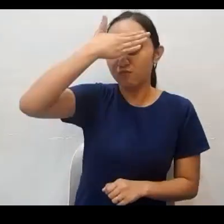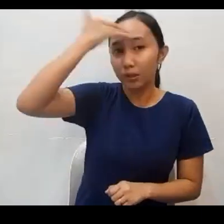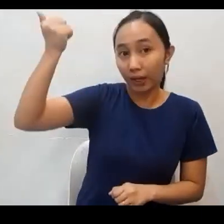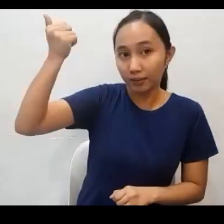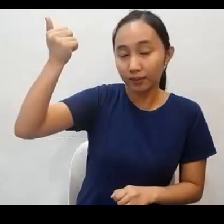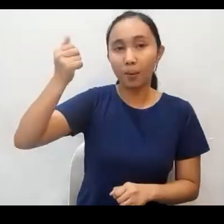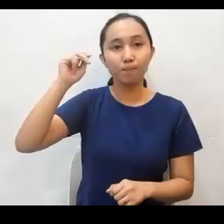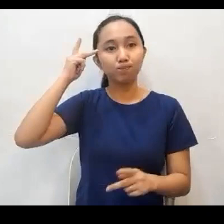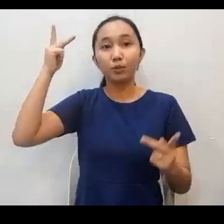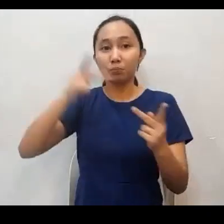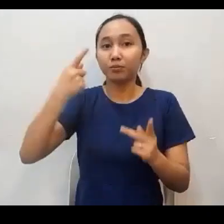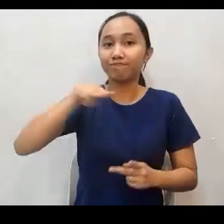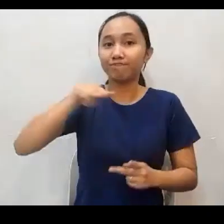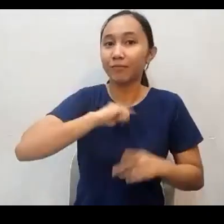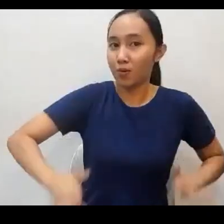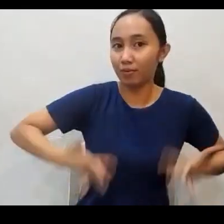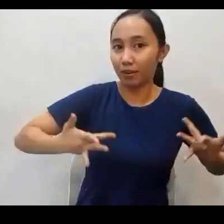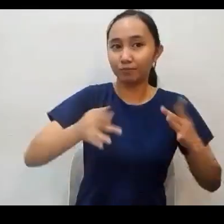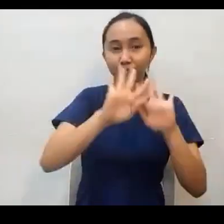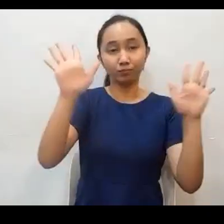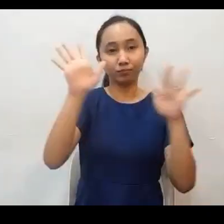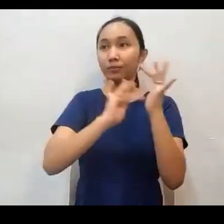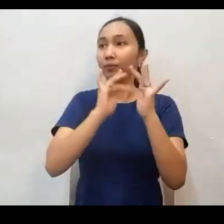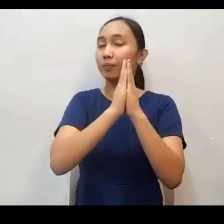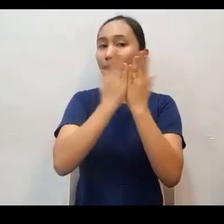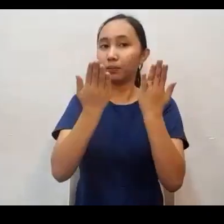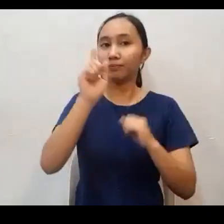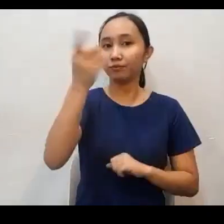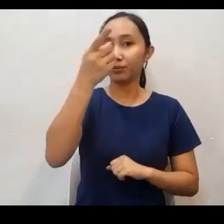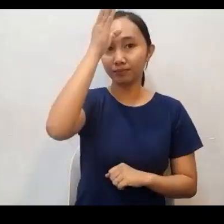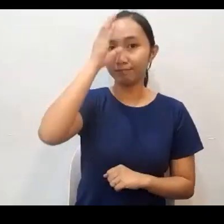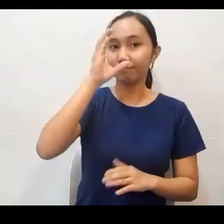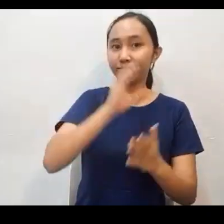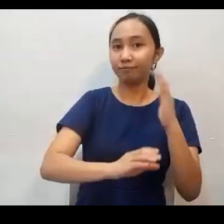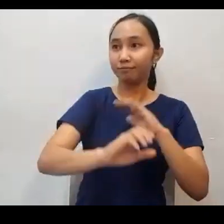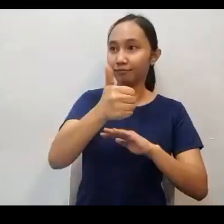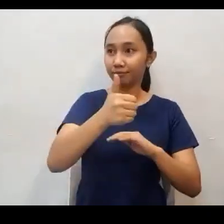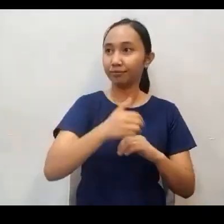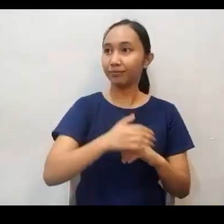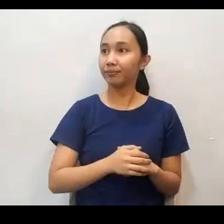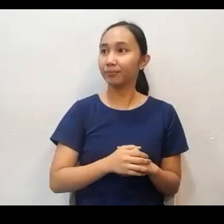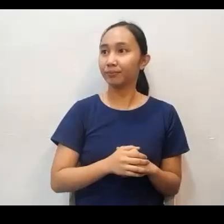tignan po natin sa 1 Corinthians chapter 10 sa 1 Corinthians chapter